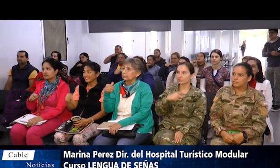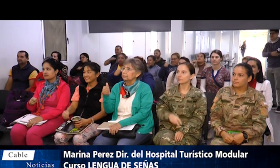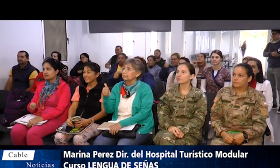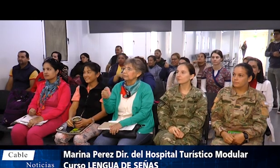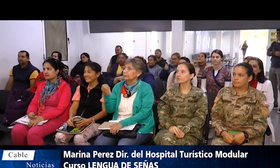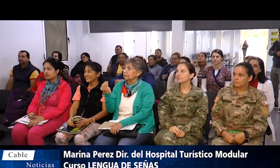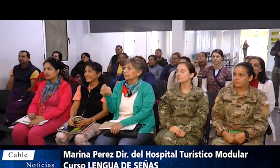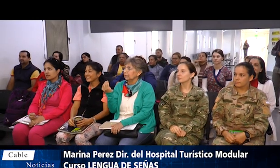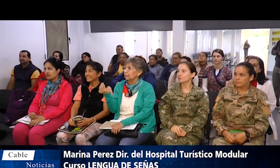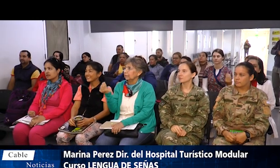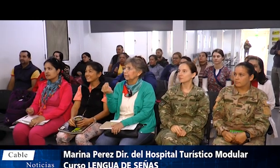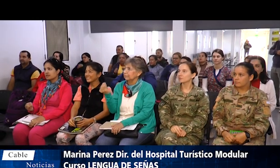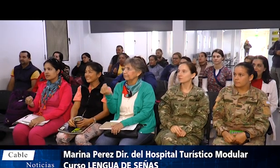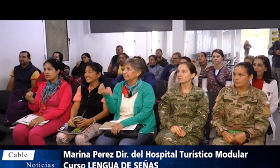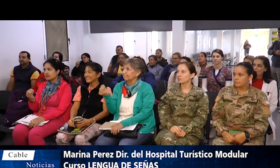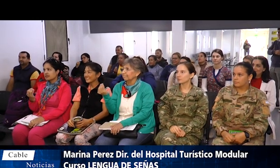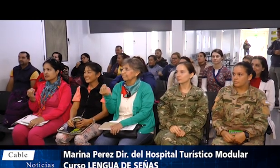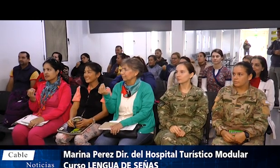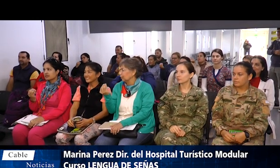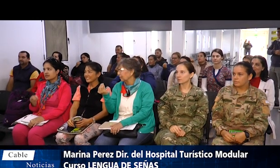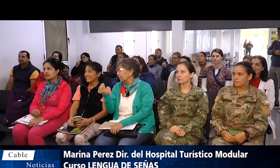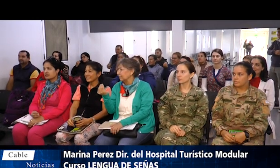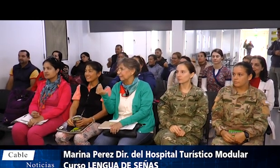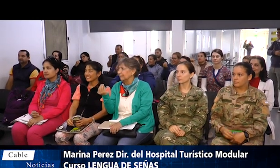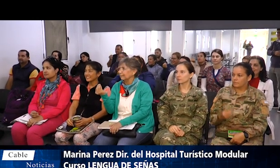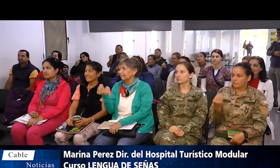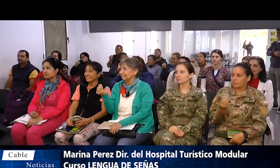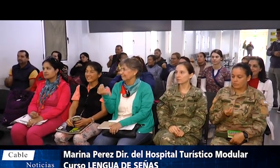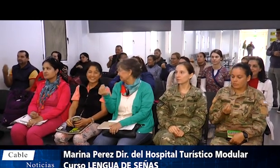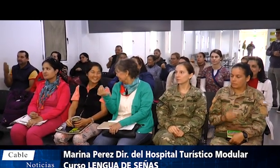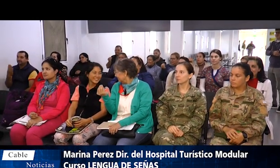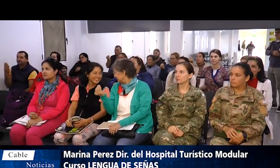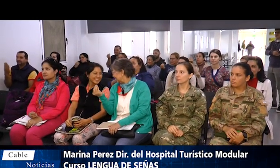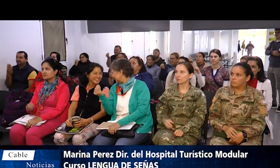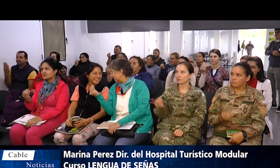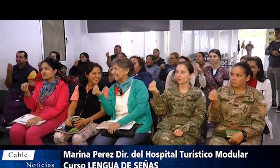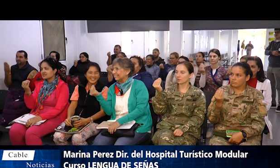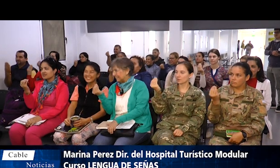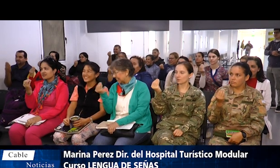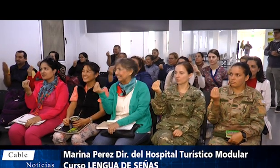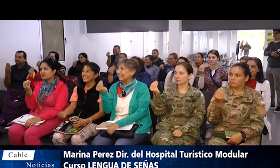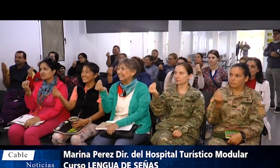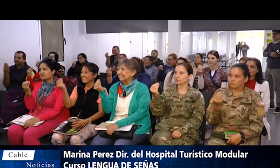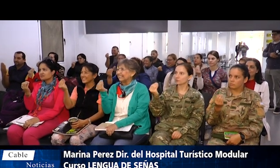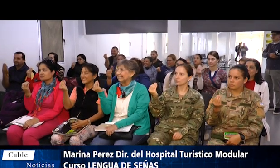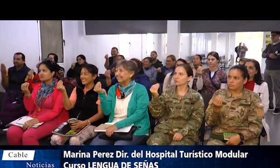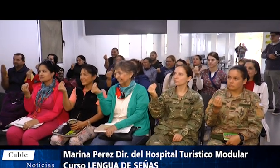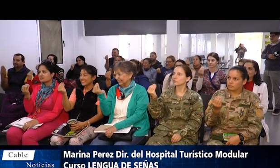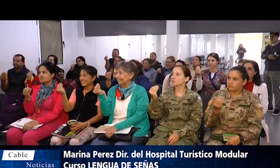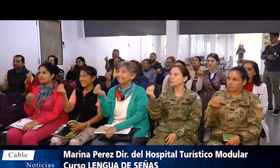Y se ve también que en la pantalla iba apareciendo las diferentes temáticas, temas a tratar. Claro, sí,